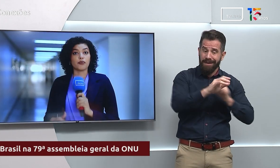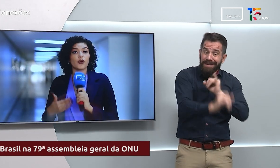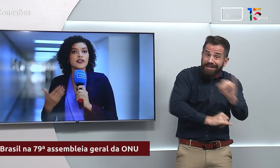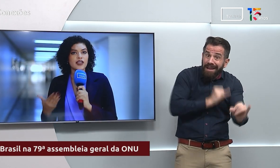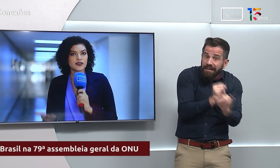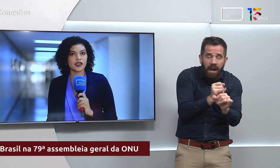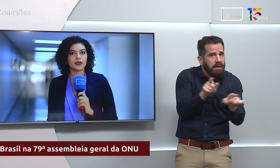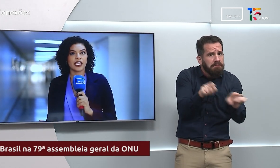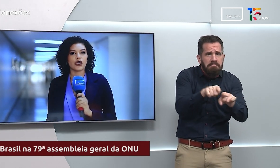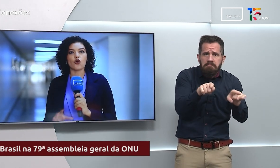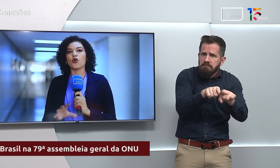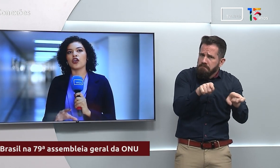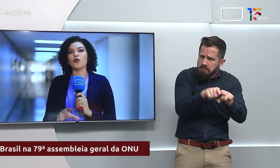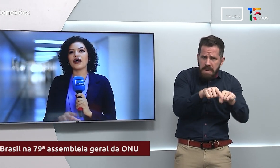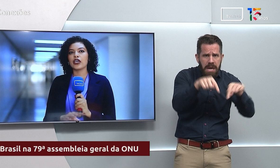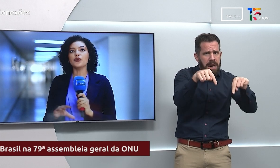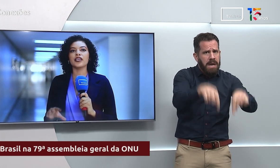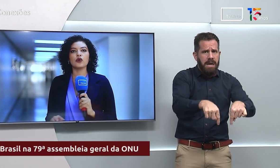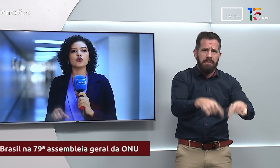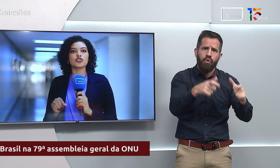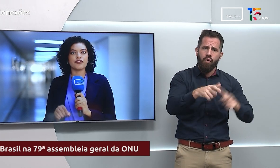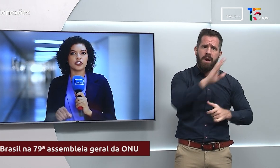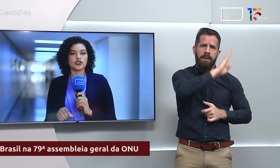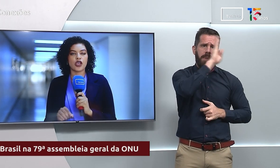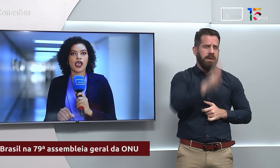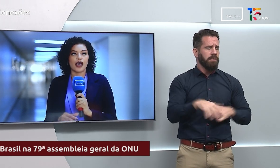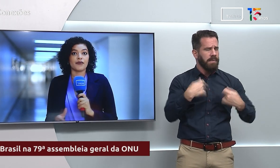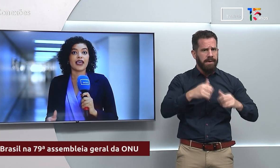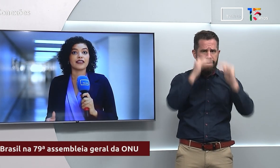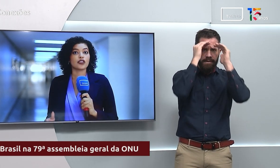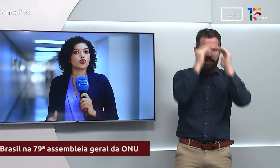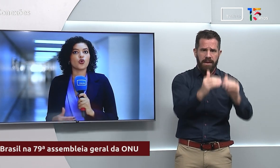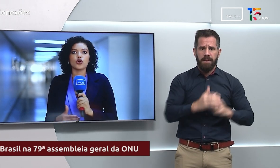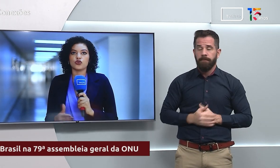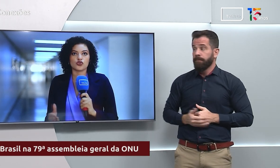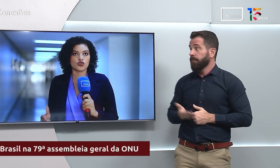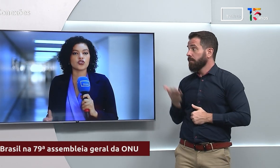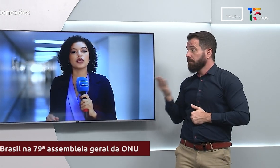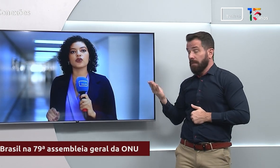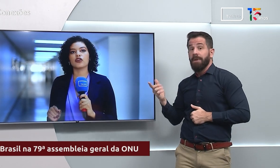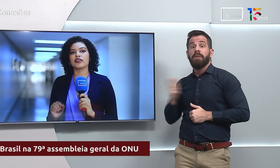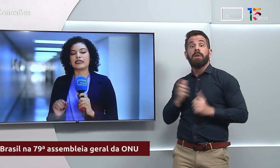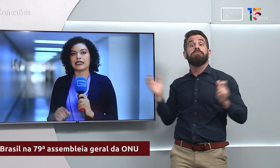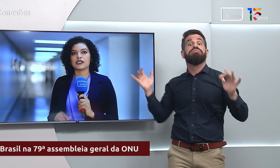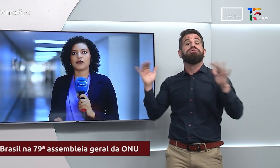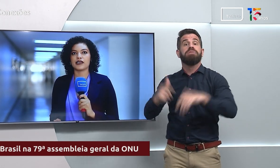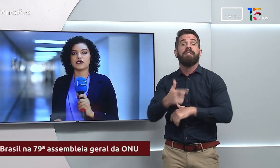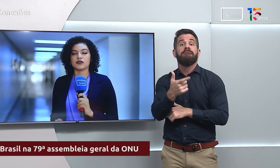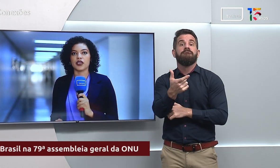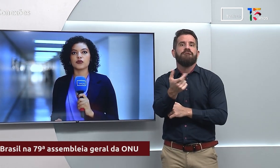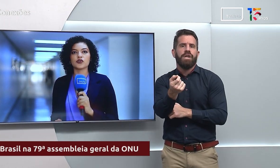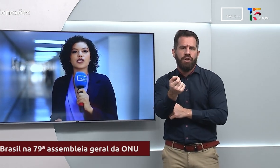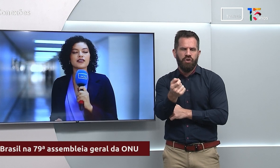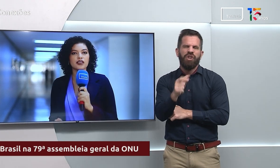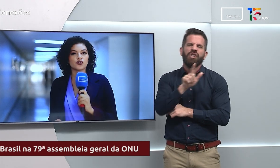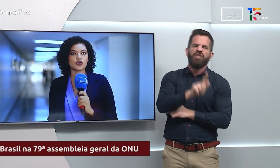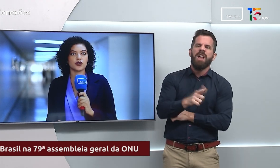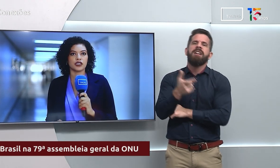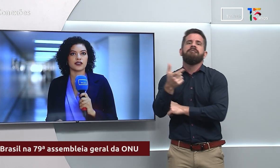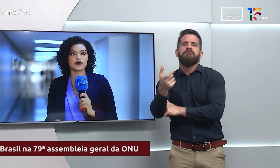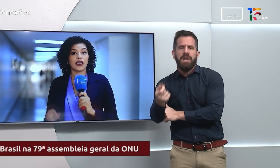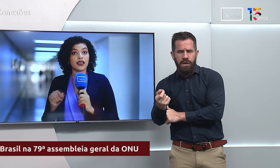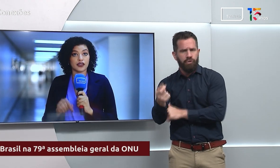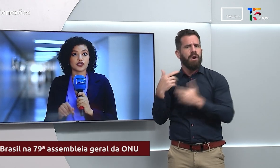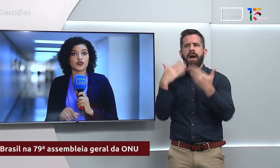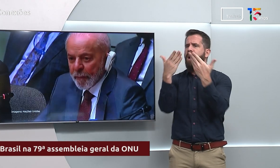Depois da Assembleia, ocorreu uma reunião do G20, aberta a todos os 193 países membros das Nações